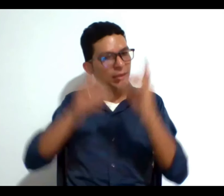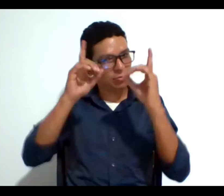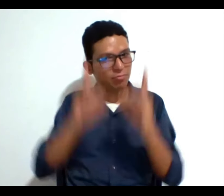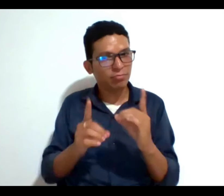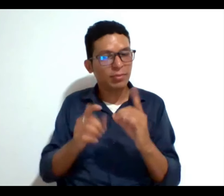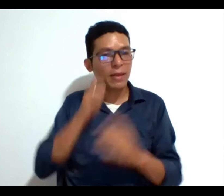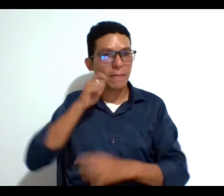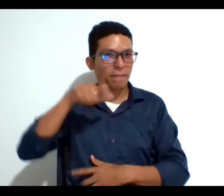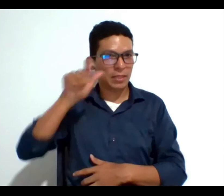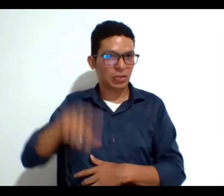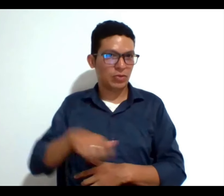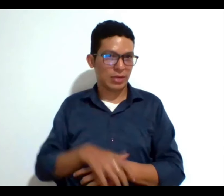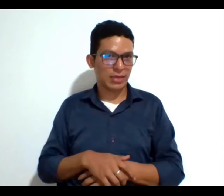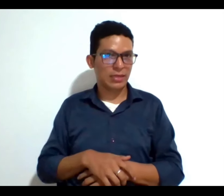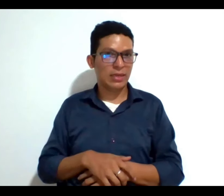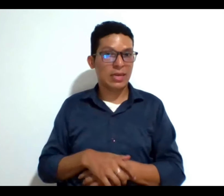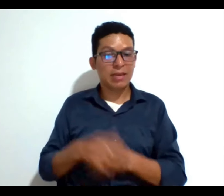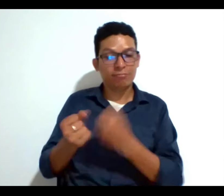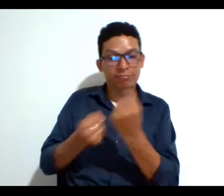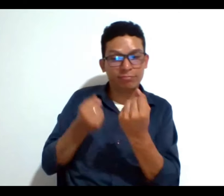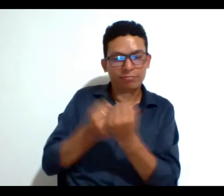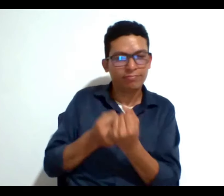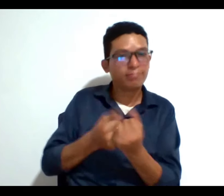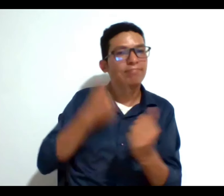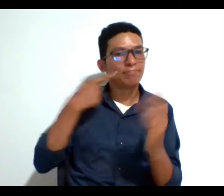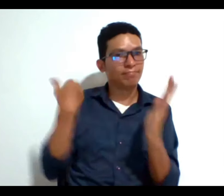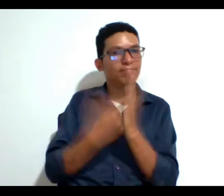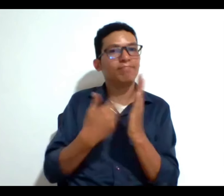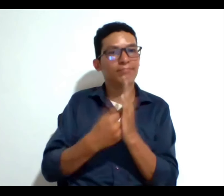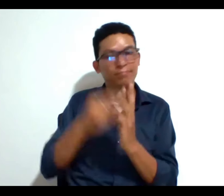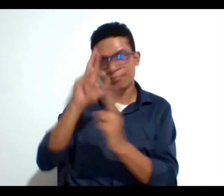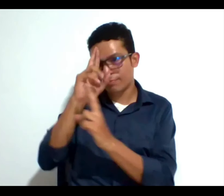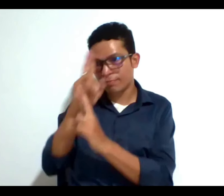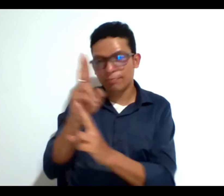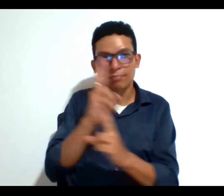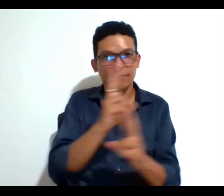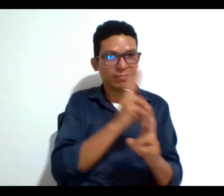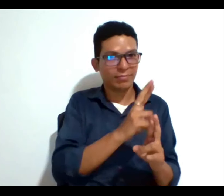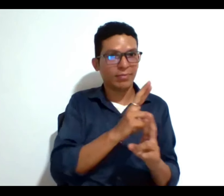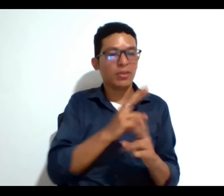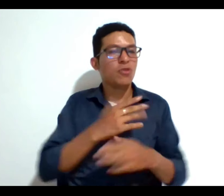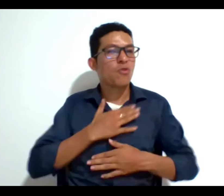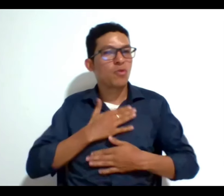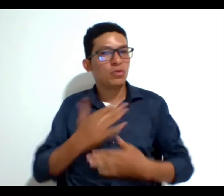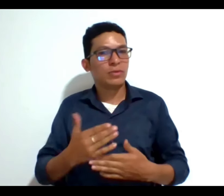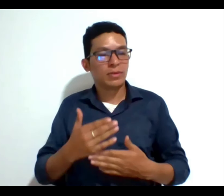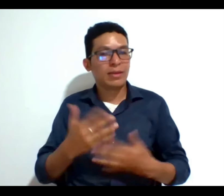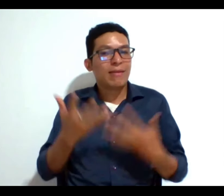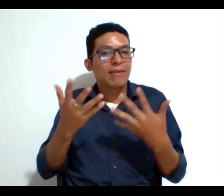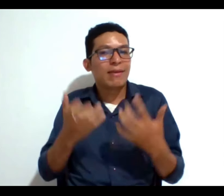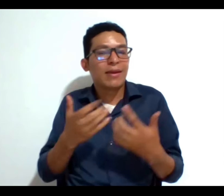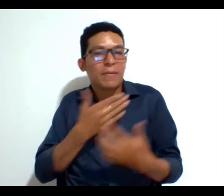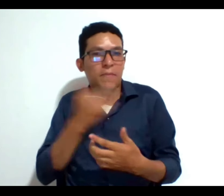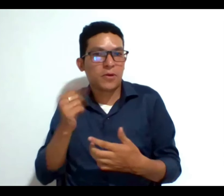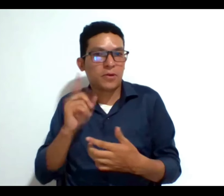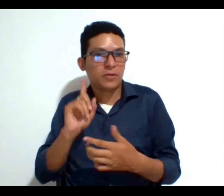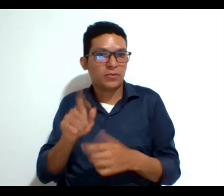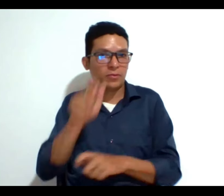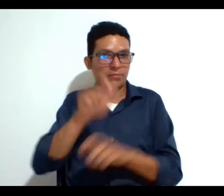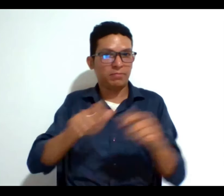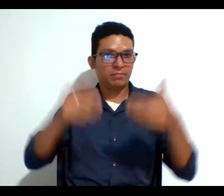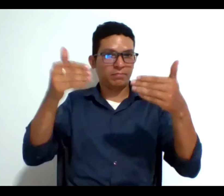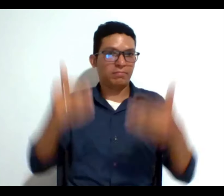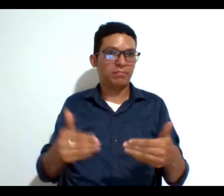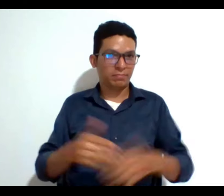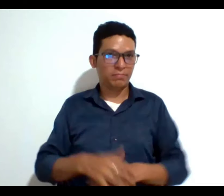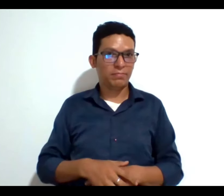persona y que esos apoyos sean fehacientes y respetuosos con la voluntad y preferencia de las personas con discapacidad que en este caso